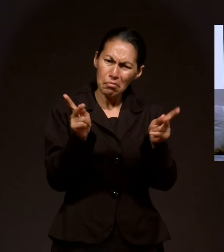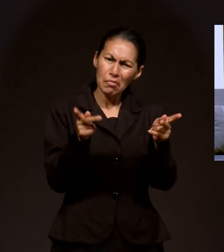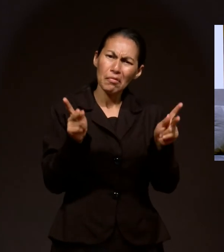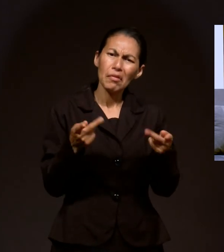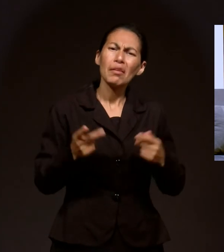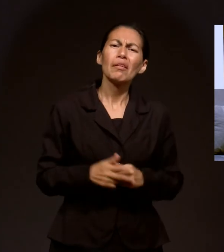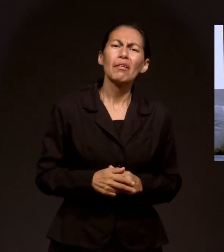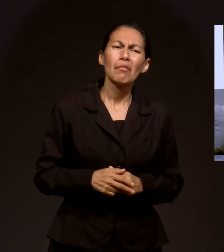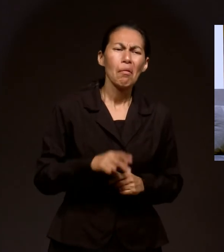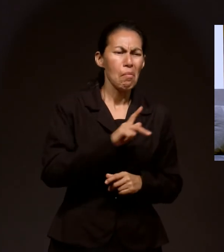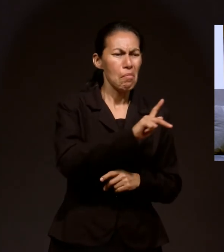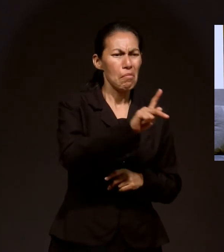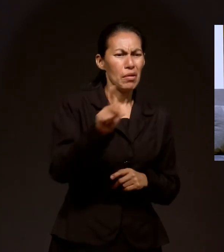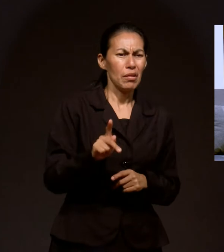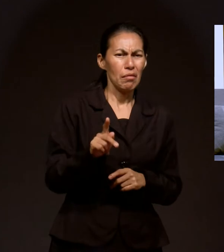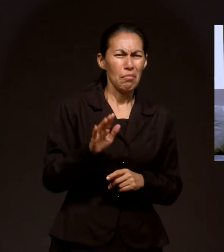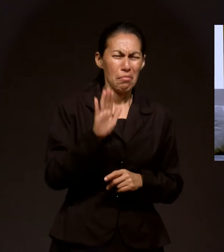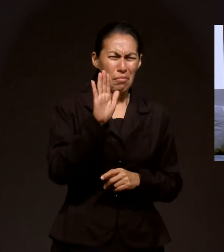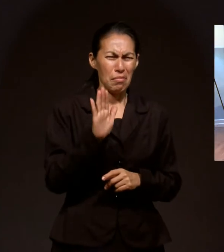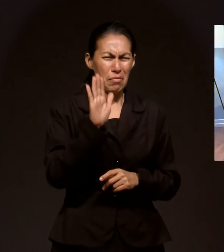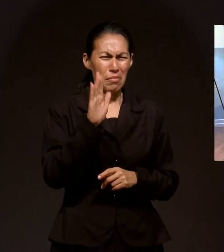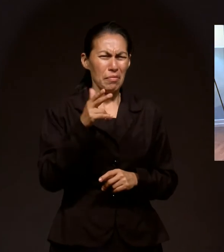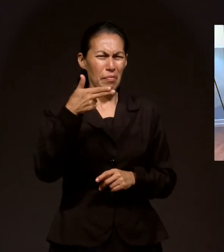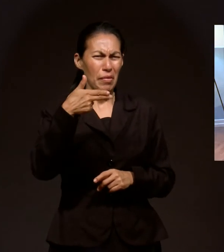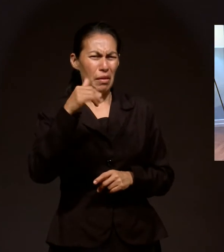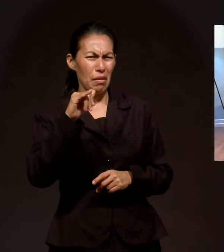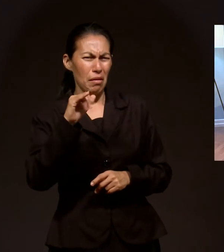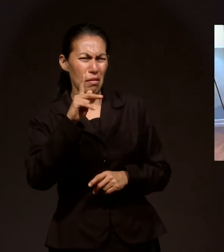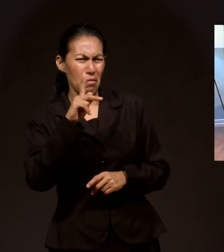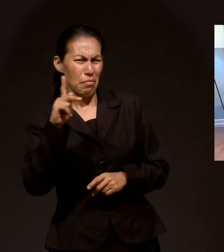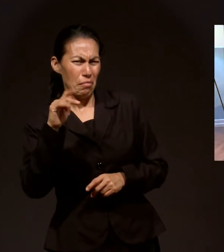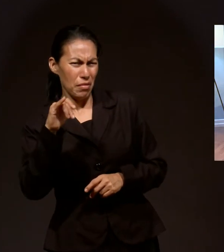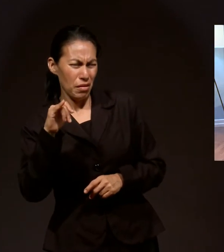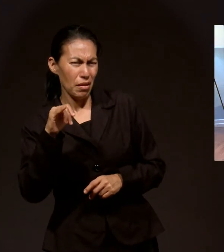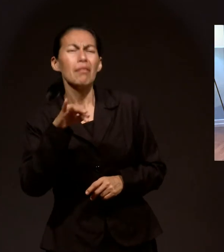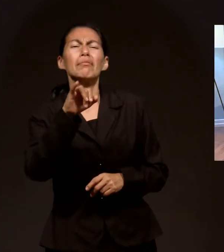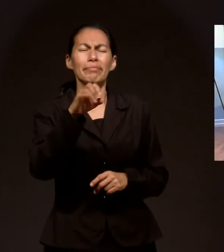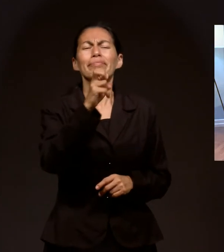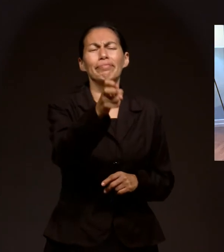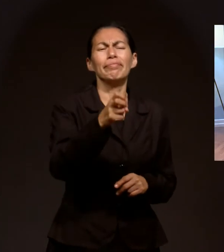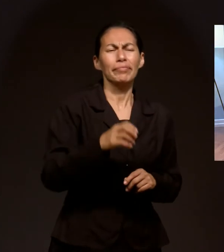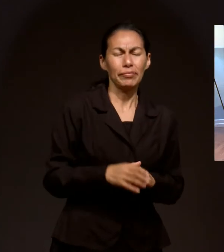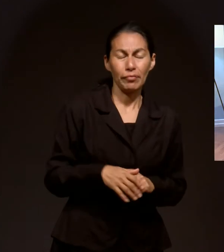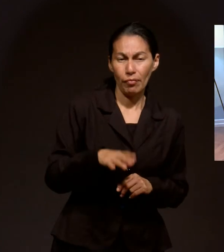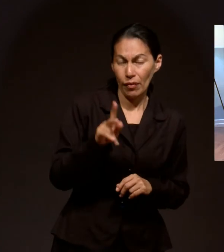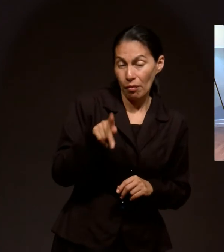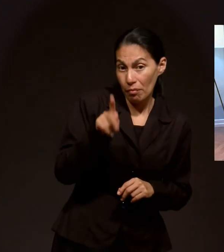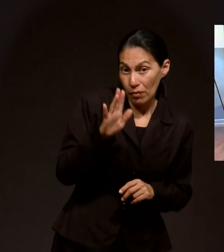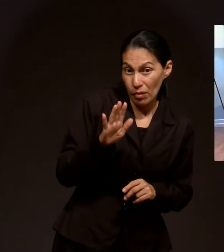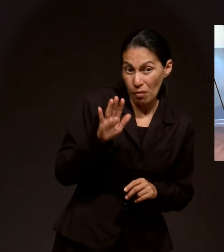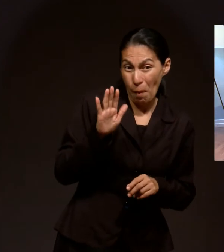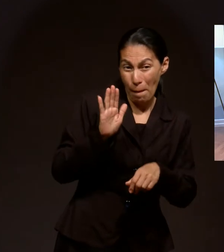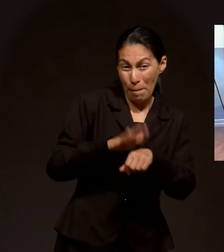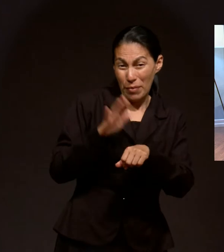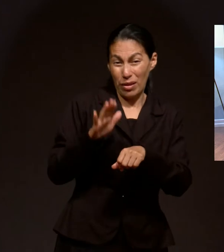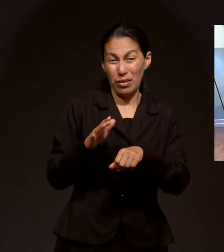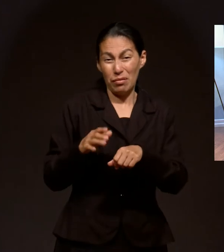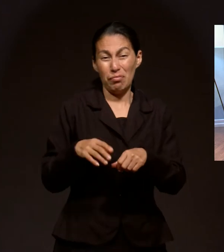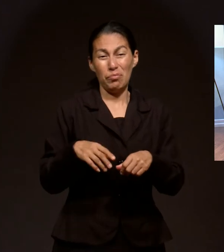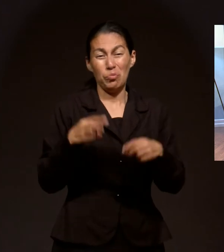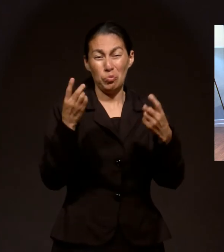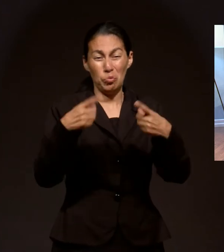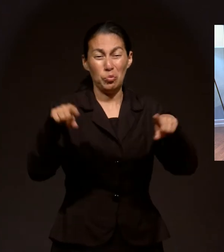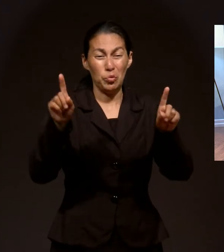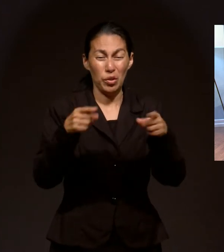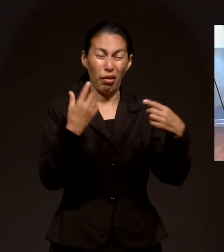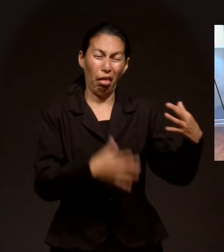de mi pueblo. Como un hippie. Exacto, lo que se conoce en ese aspecto, pero más apegado a la música